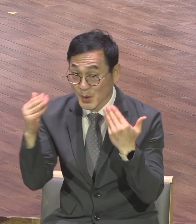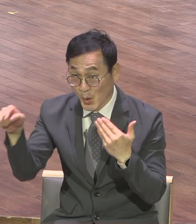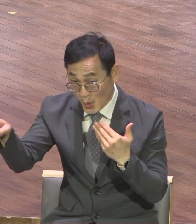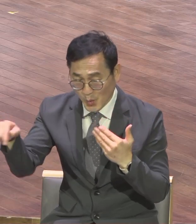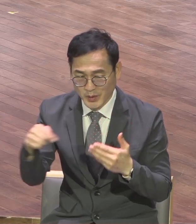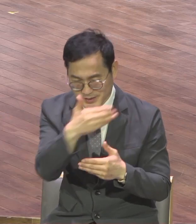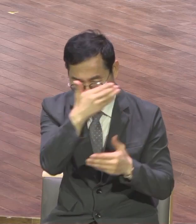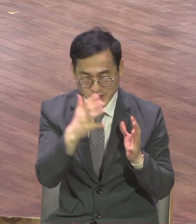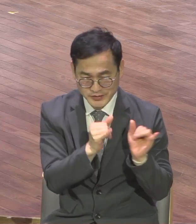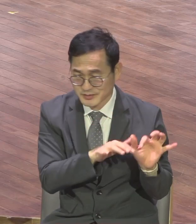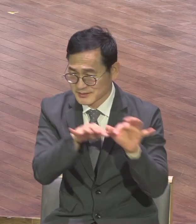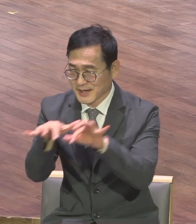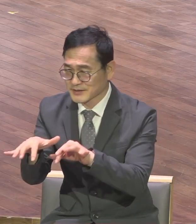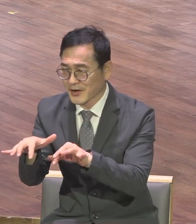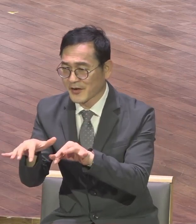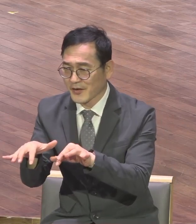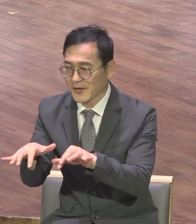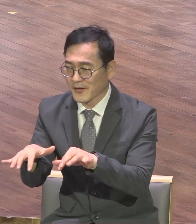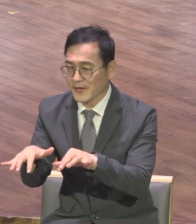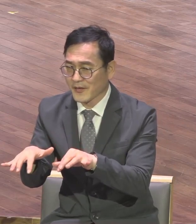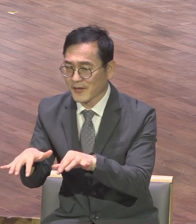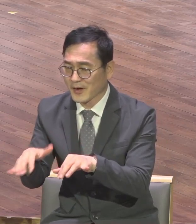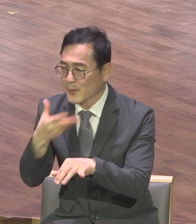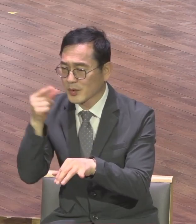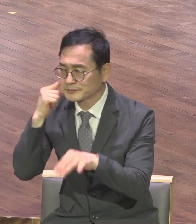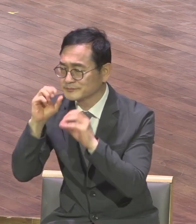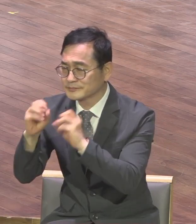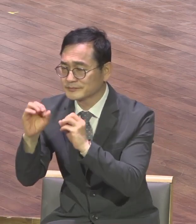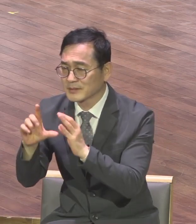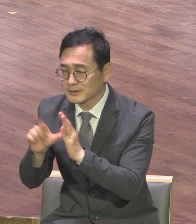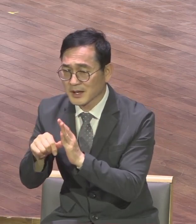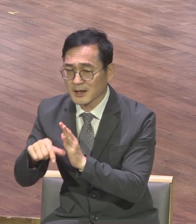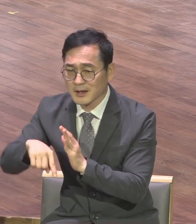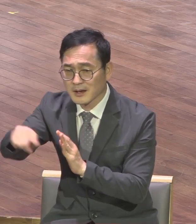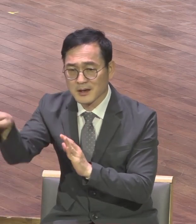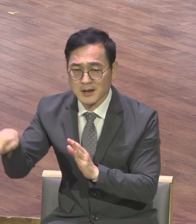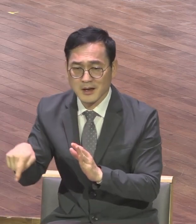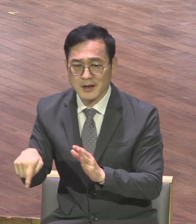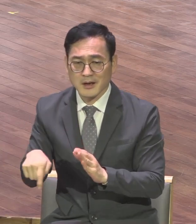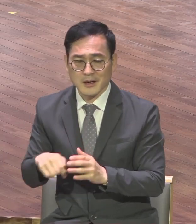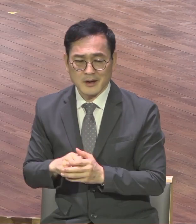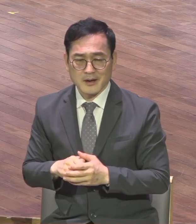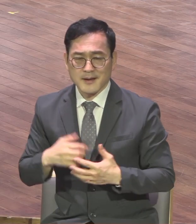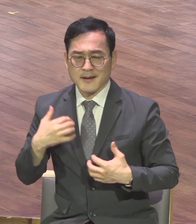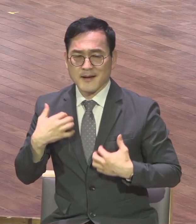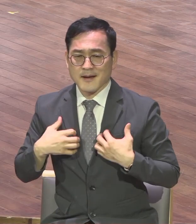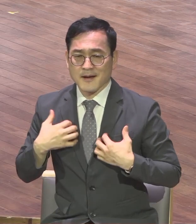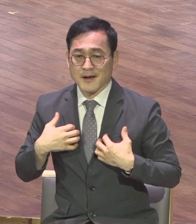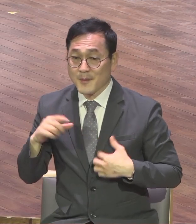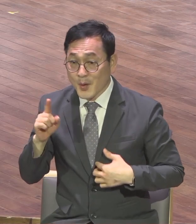들어가자마자 난리가 났대요 한국에서 K-POP 가수들 온 줄 알고